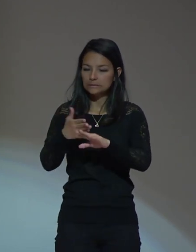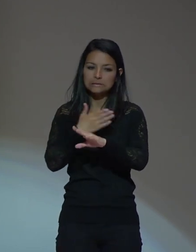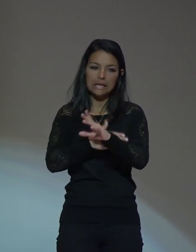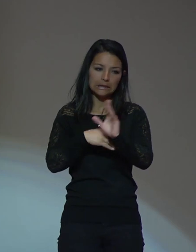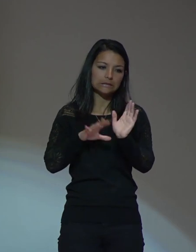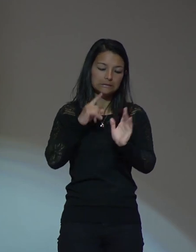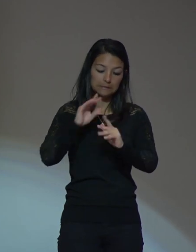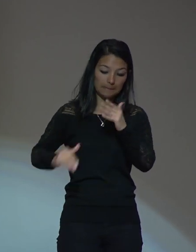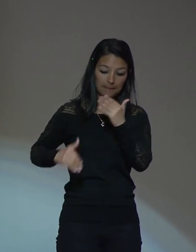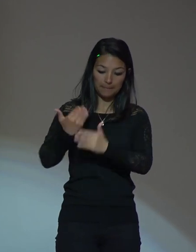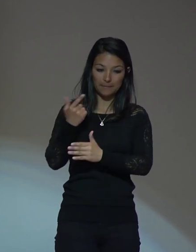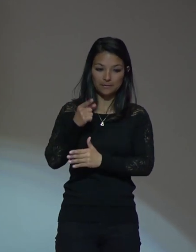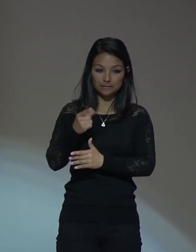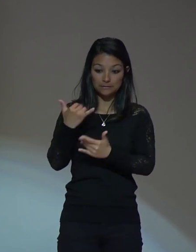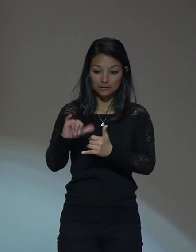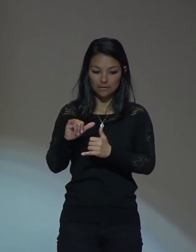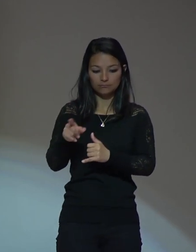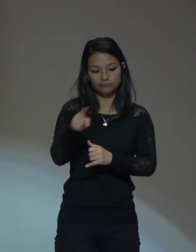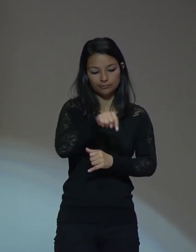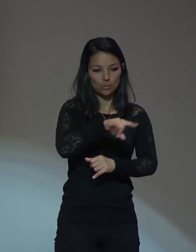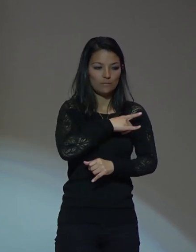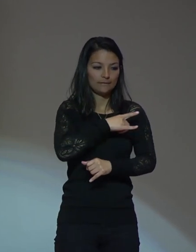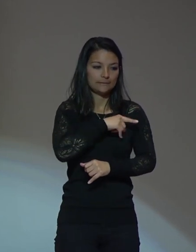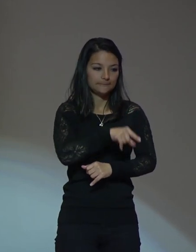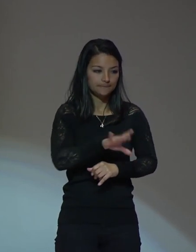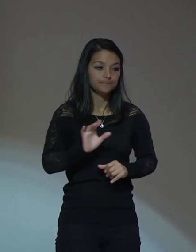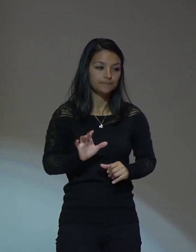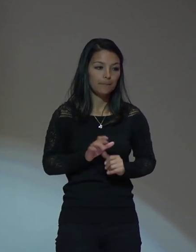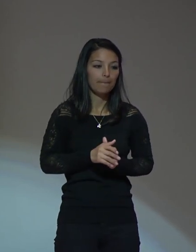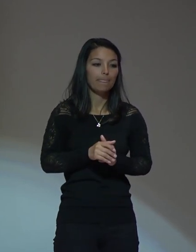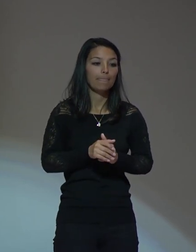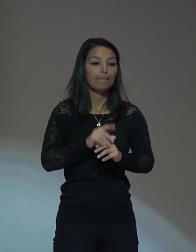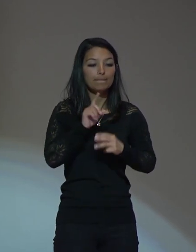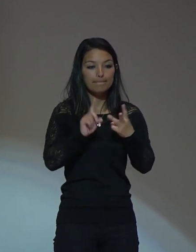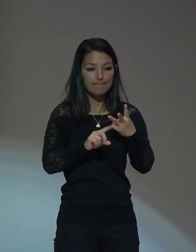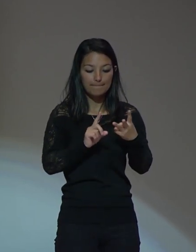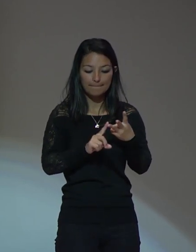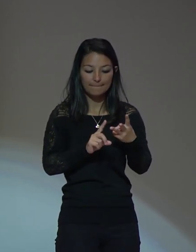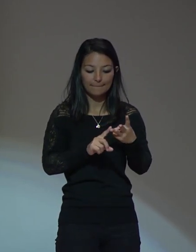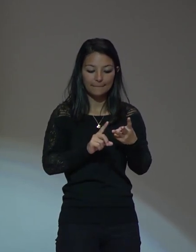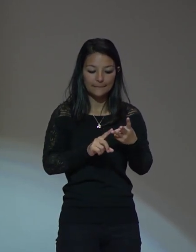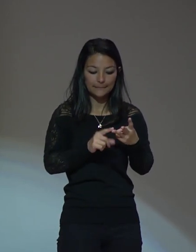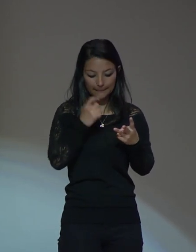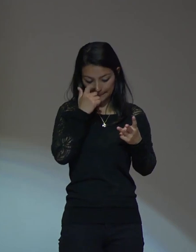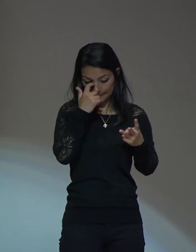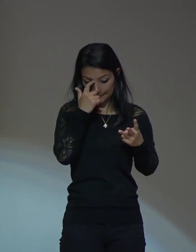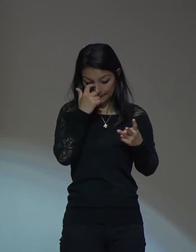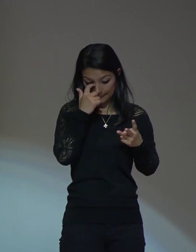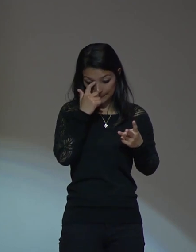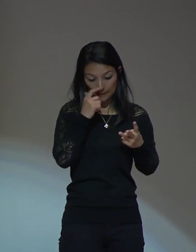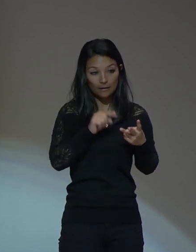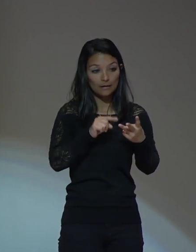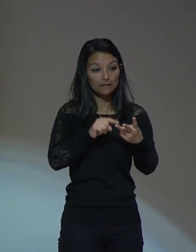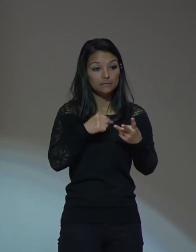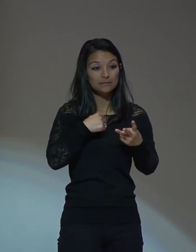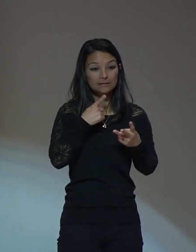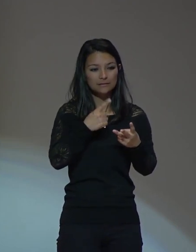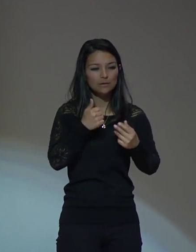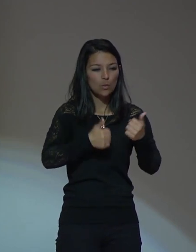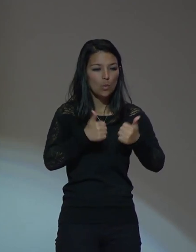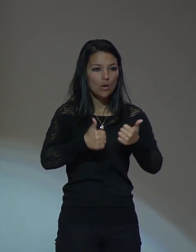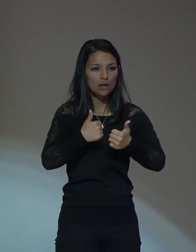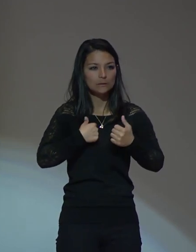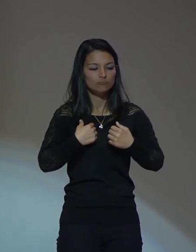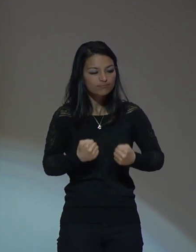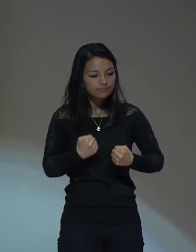comienzo en la universidad. Y un tercer punto que va a ser lo que es el gran empeño